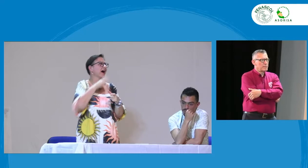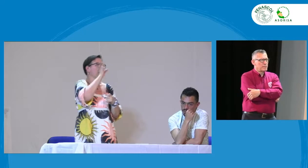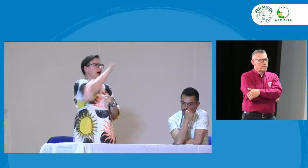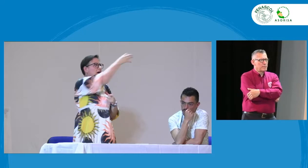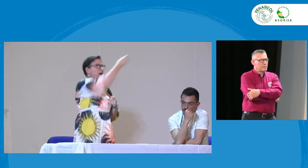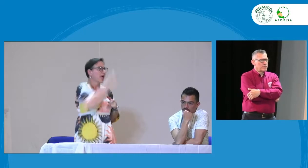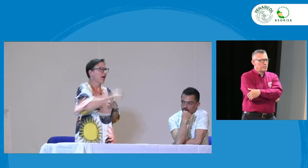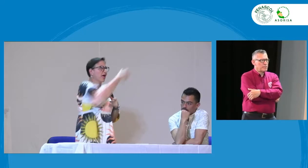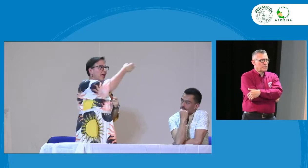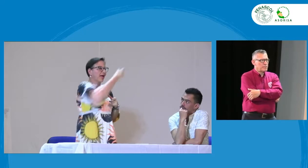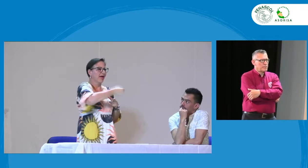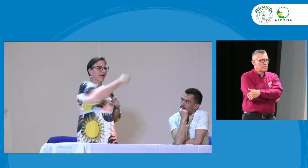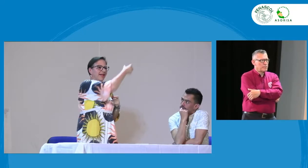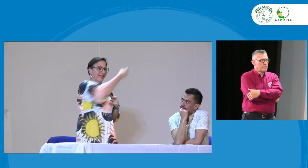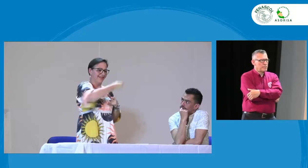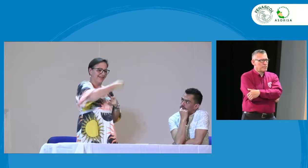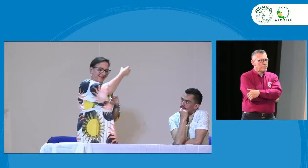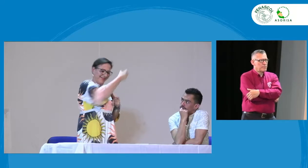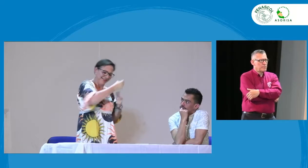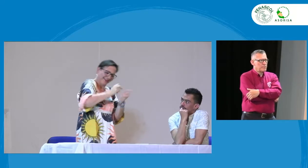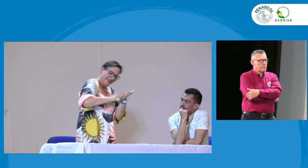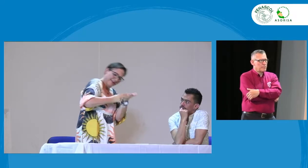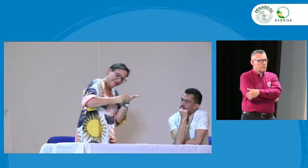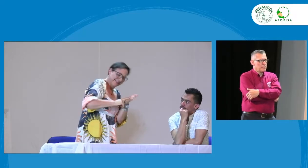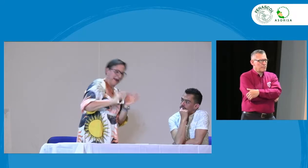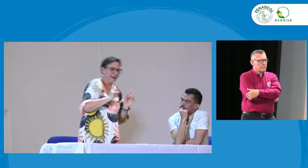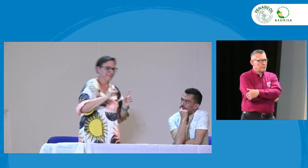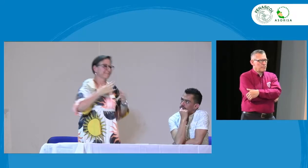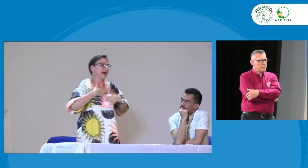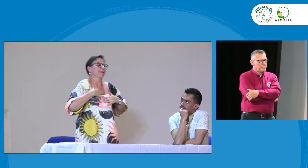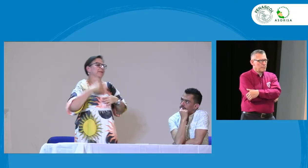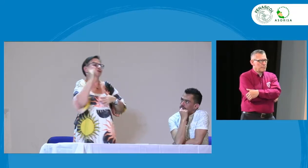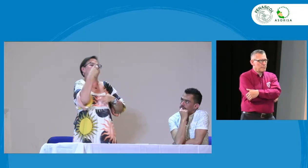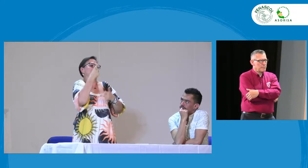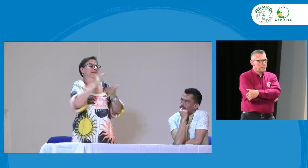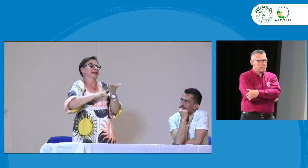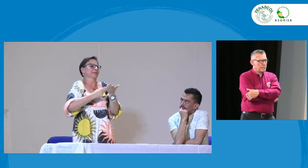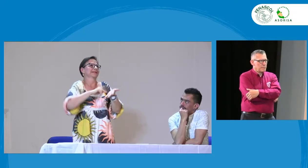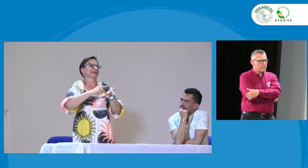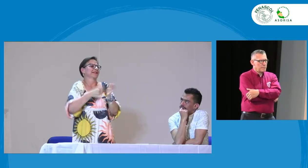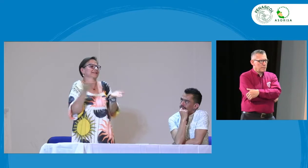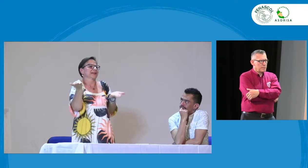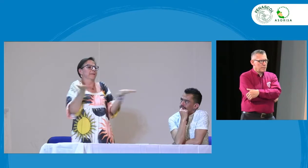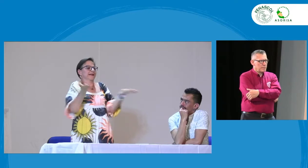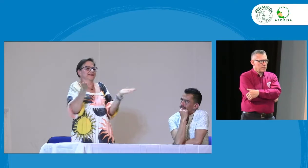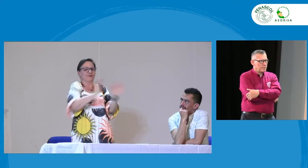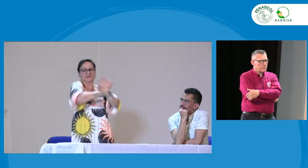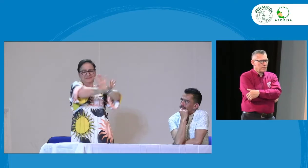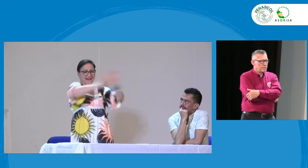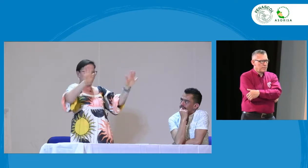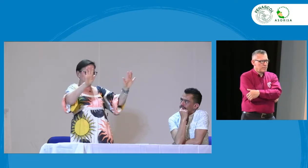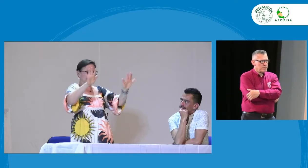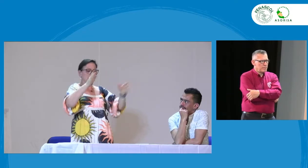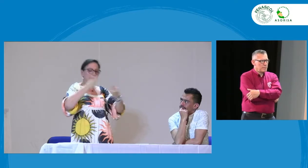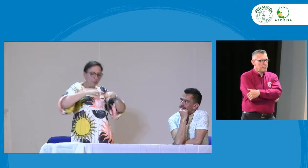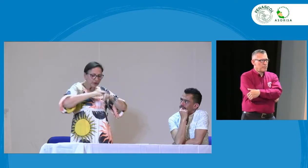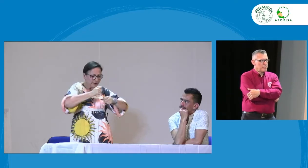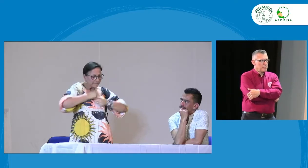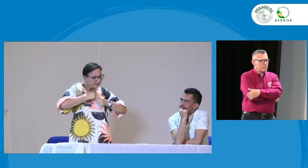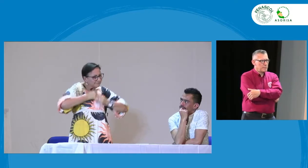y finalmente vamos a tener la dependencia del intérprete ¿sí? pero el intérprete